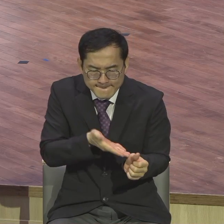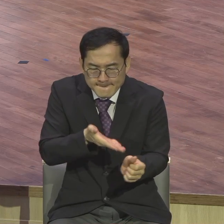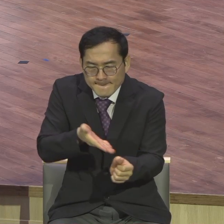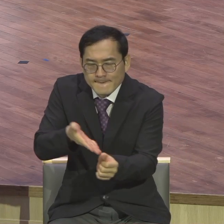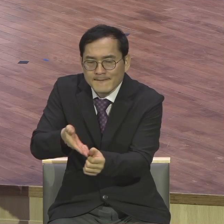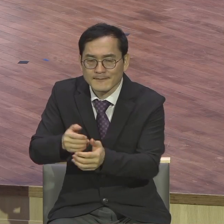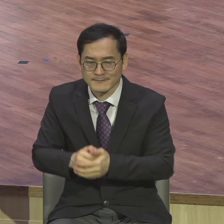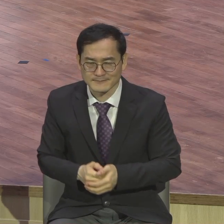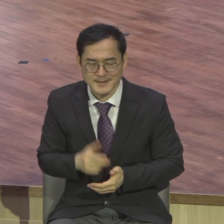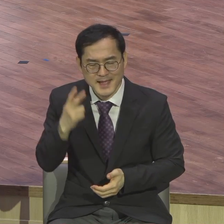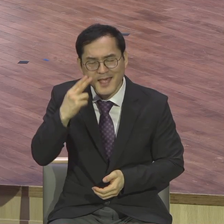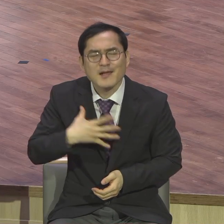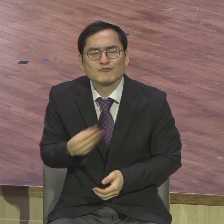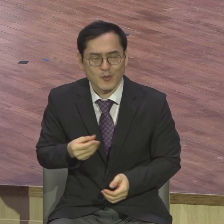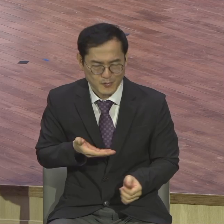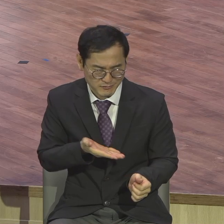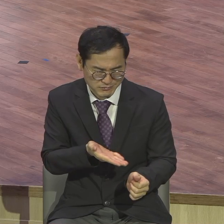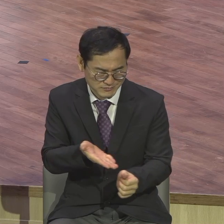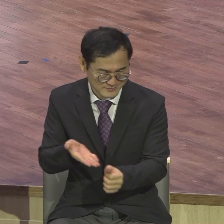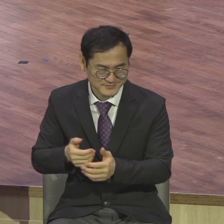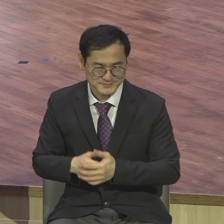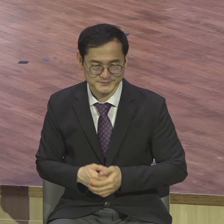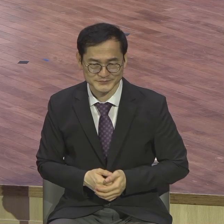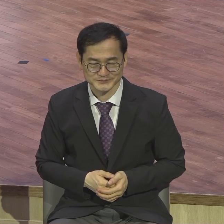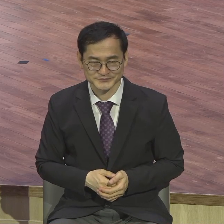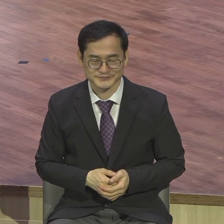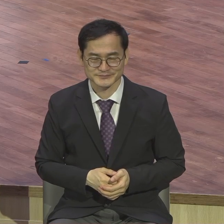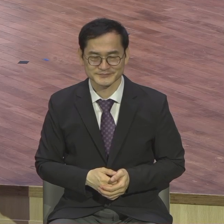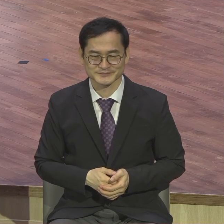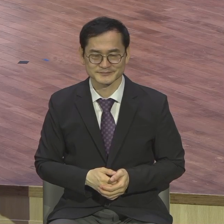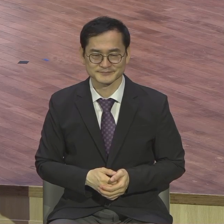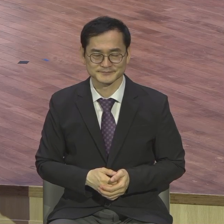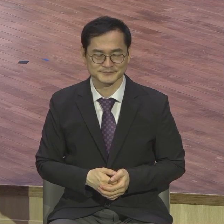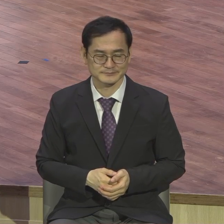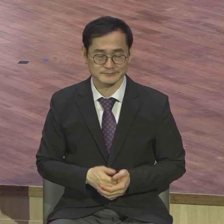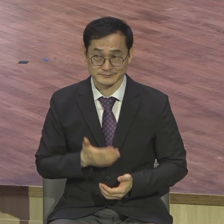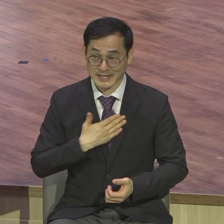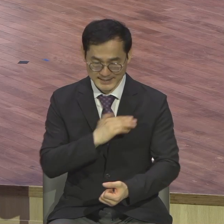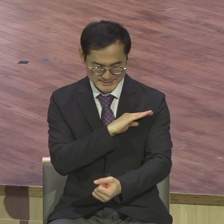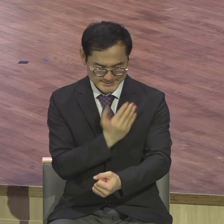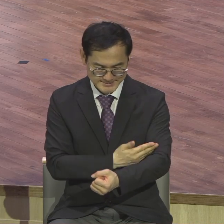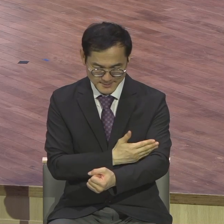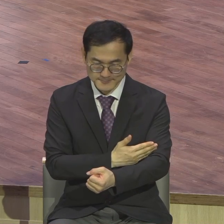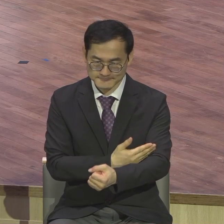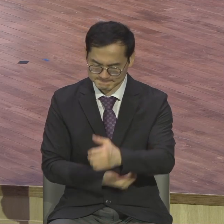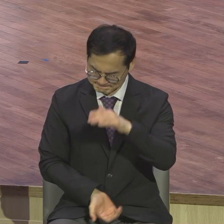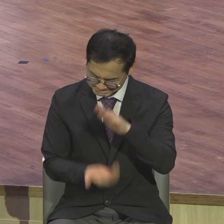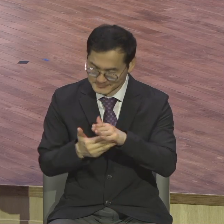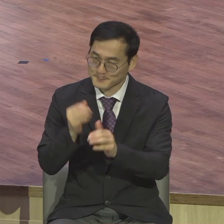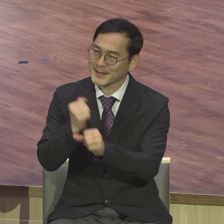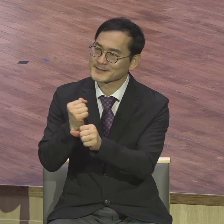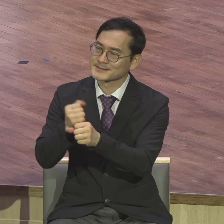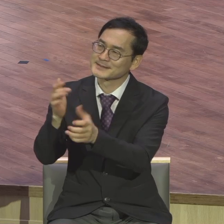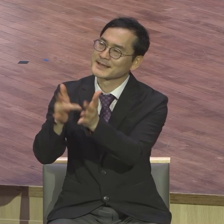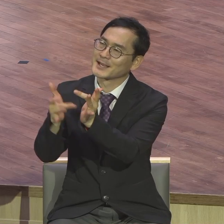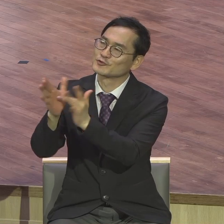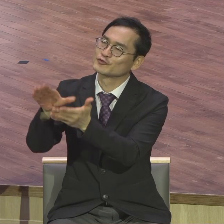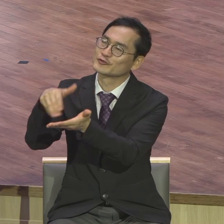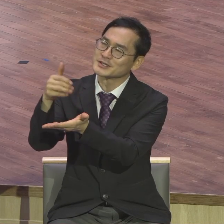죽어도 나를 능하게 하시는 예수 그리스도 나를 능하게 하십니다